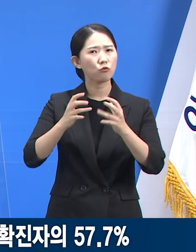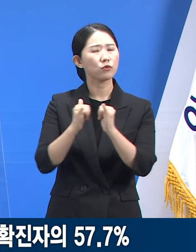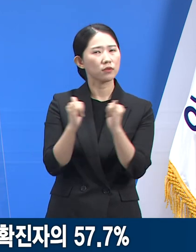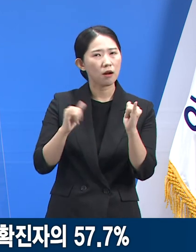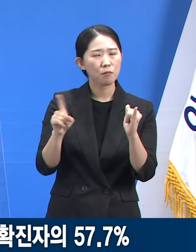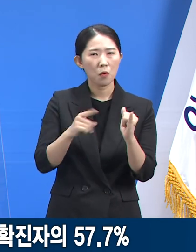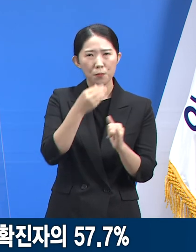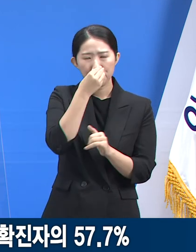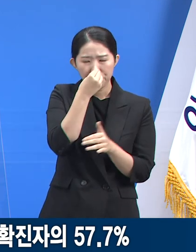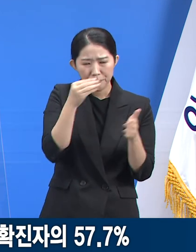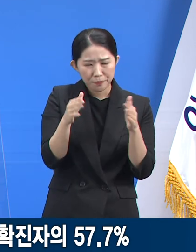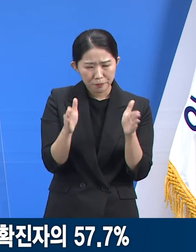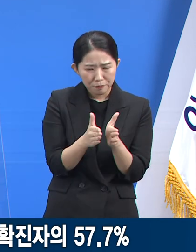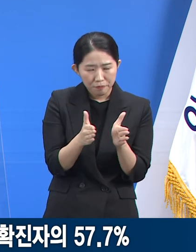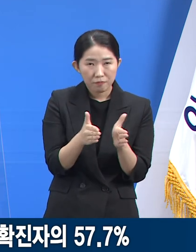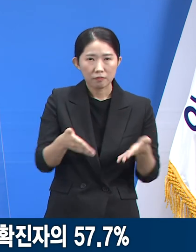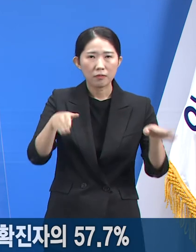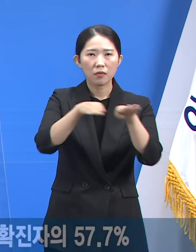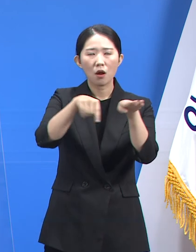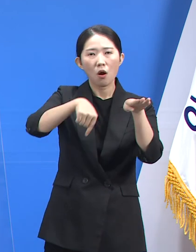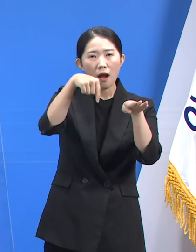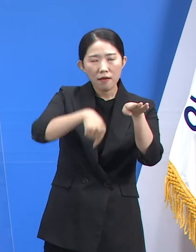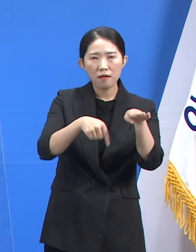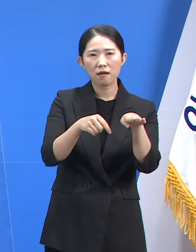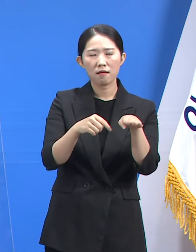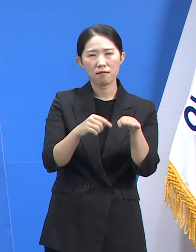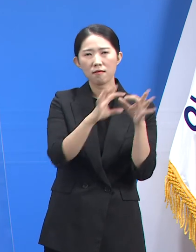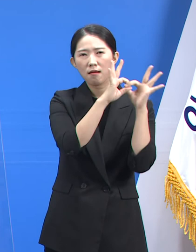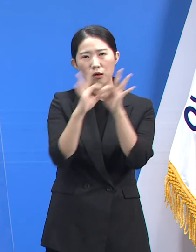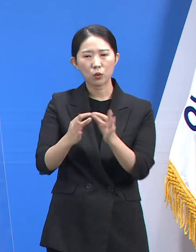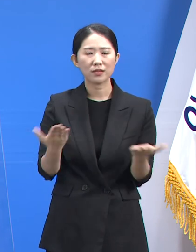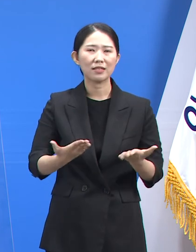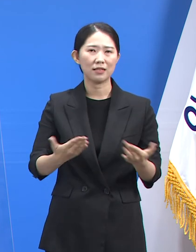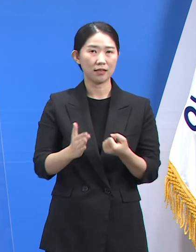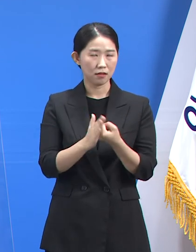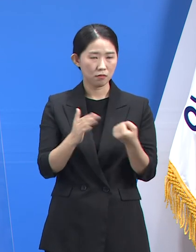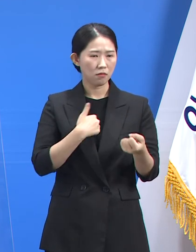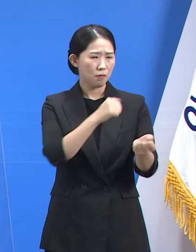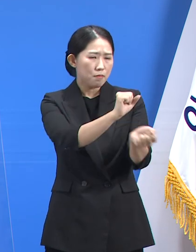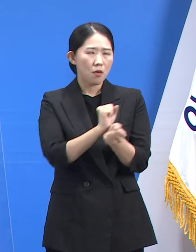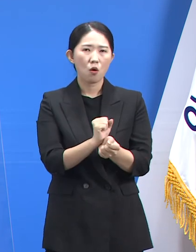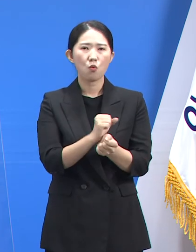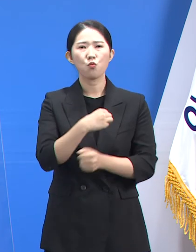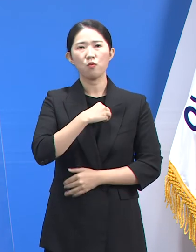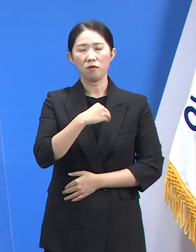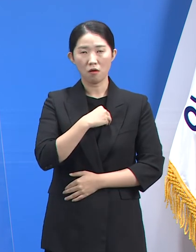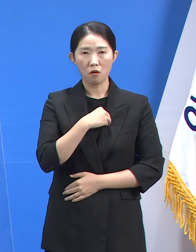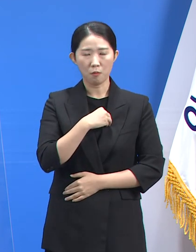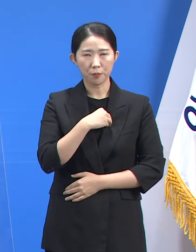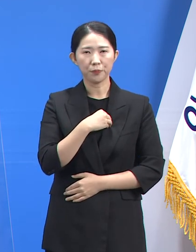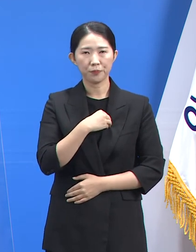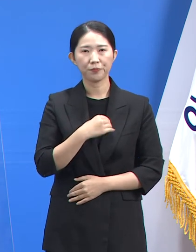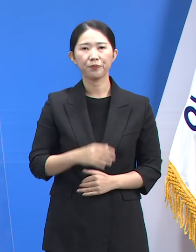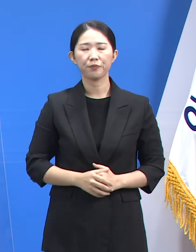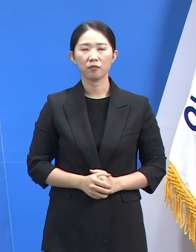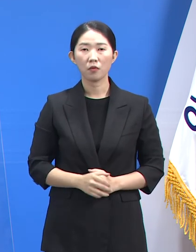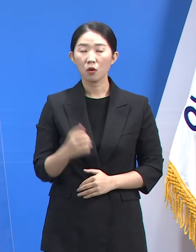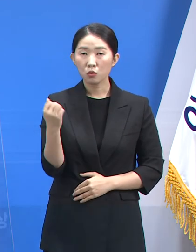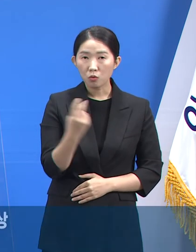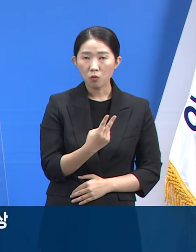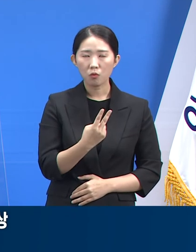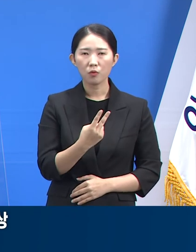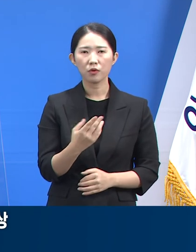환경에 장기가 노출되어 감염에 취약하여 나타난 현상으로 봅니다. 이에